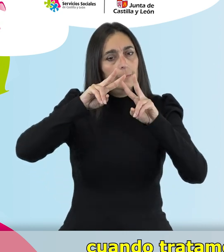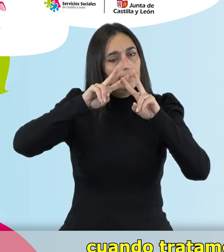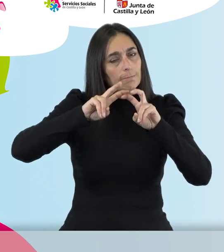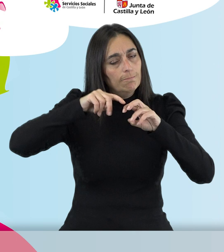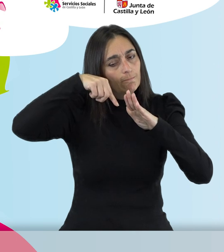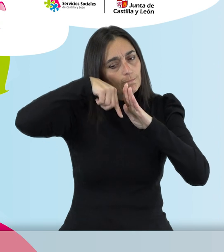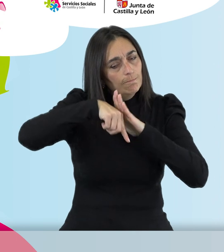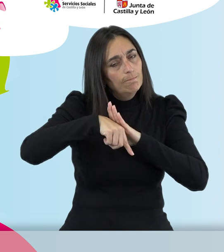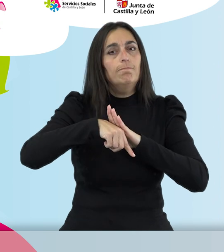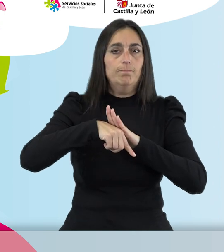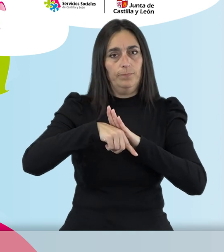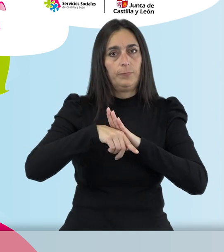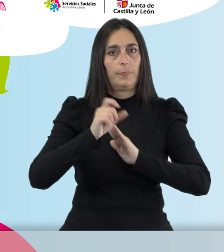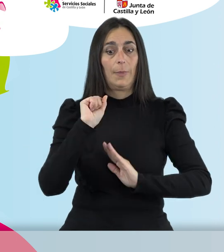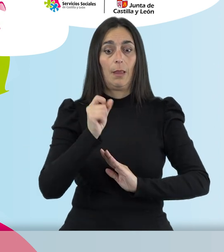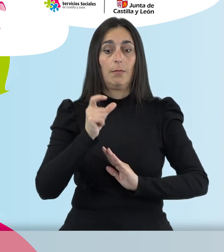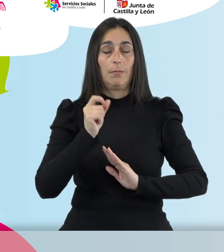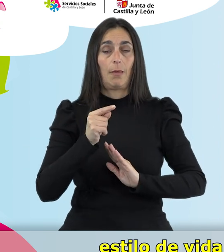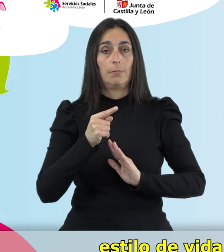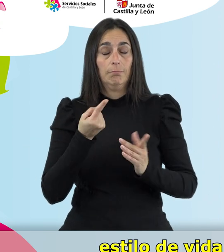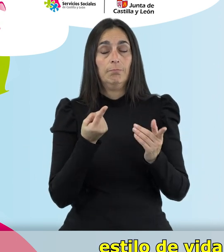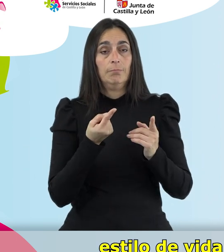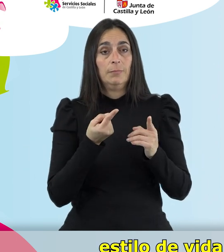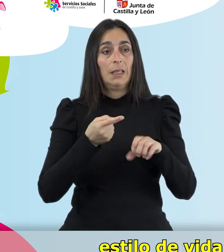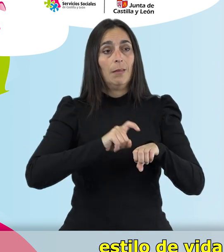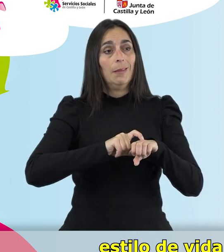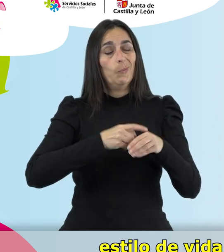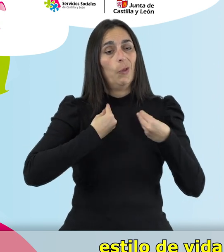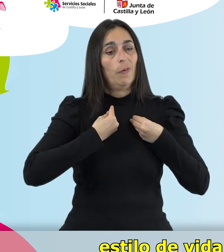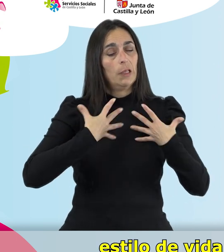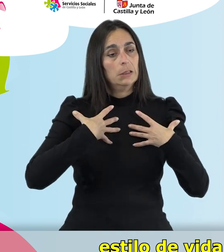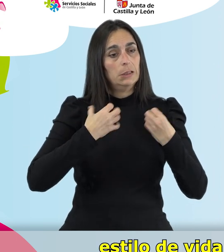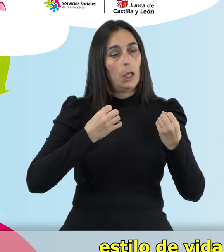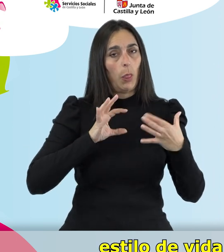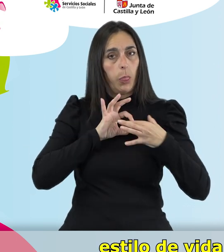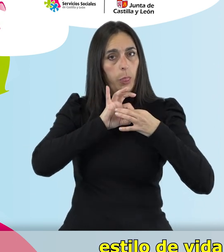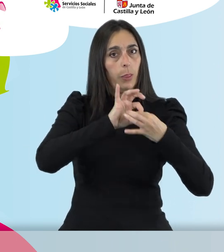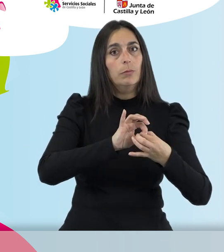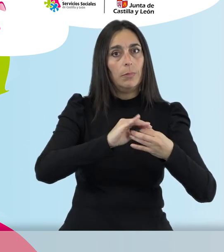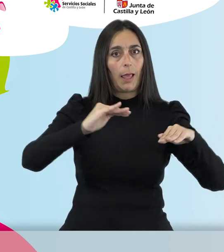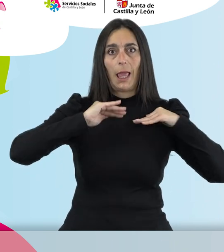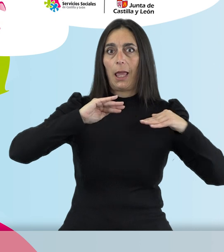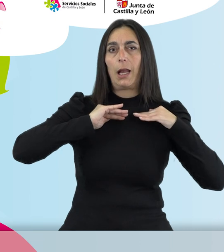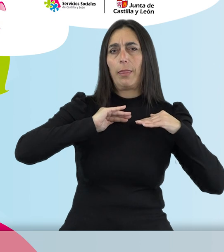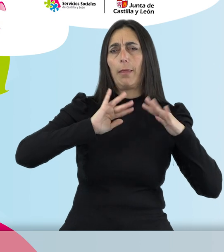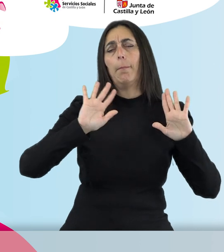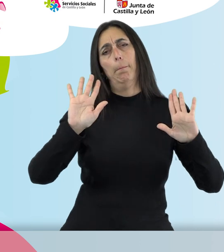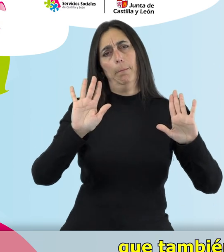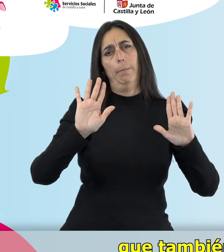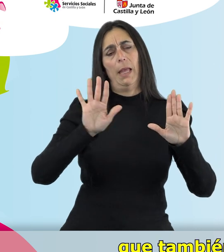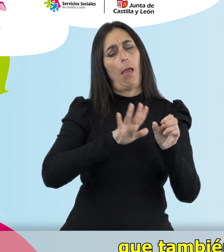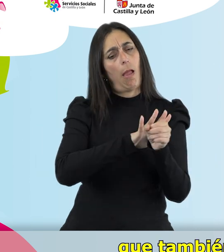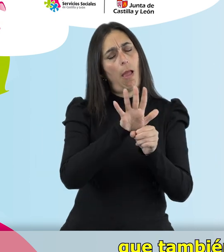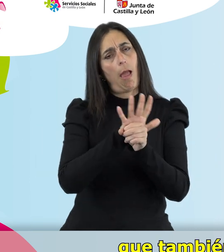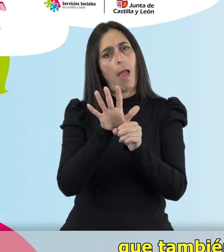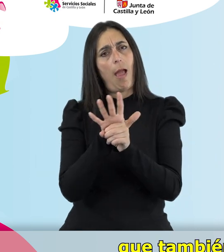cuestión. Habitualmente identificamos estilo de vida saludable con ejercicio físico, pero hay otras esferas